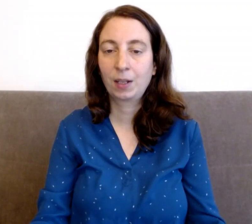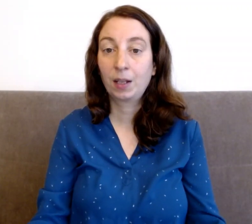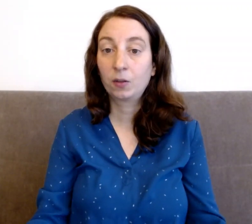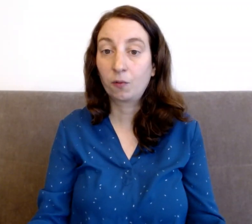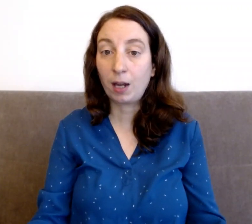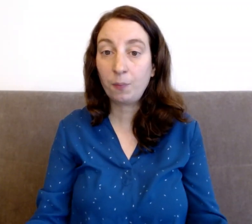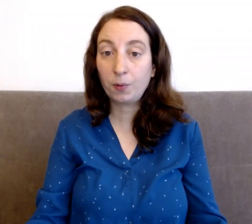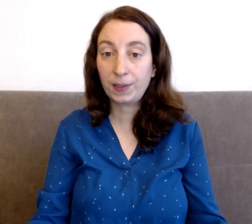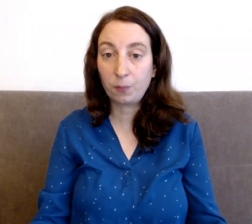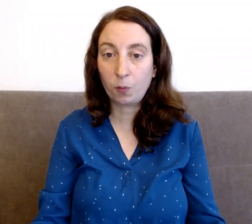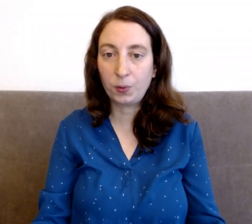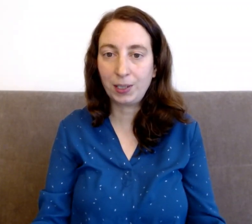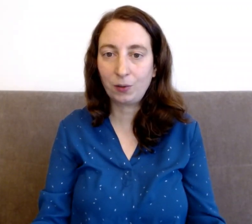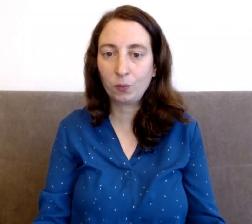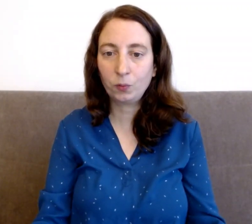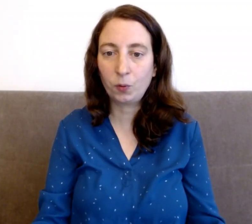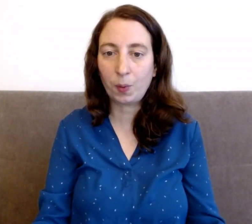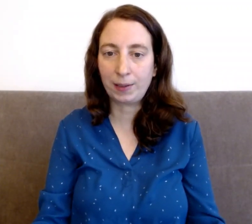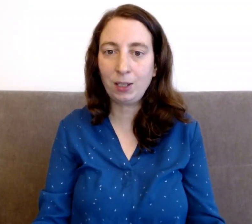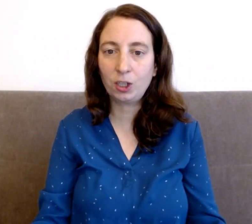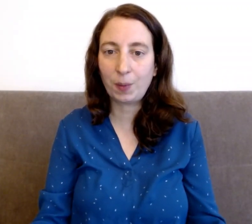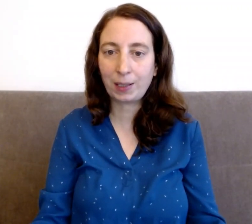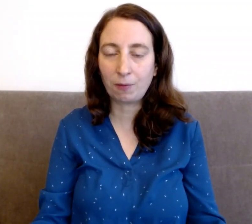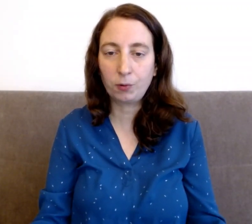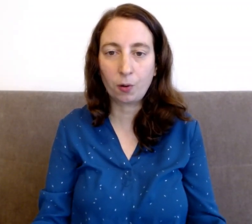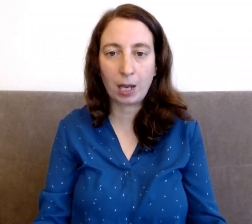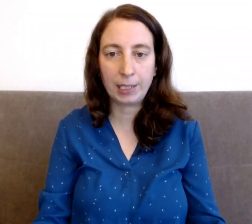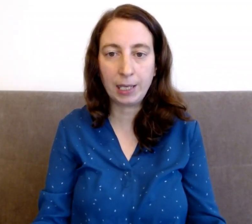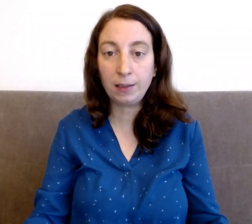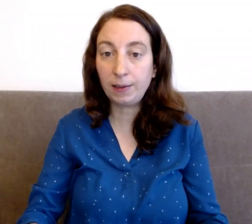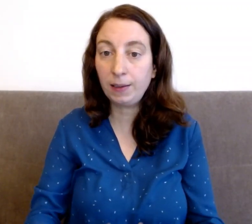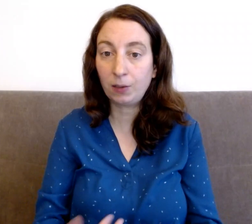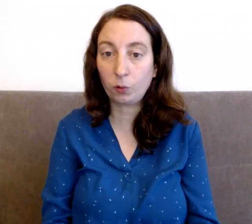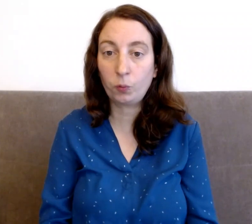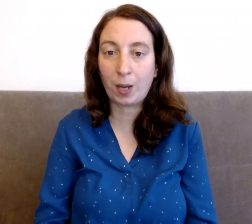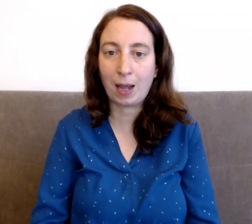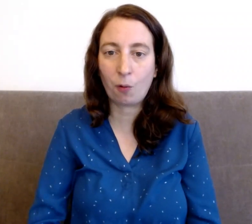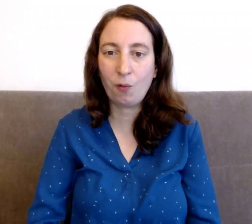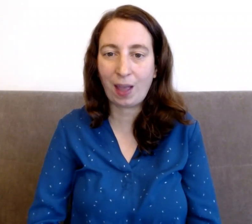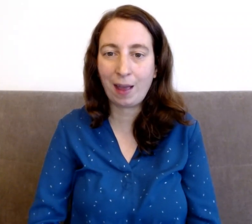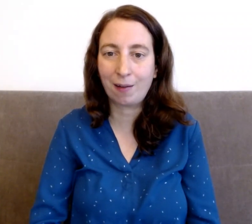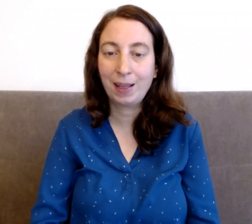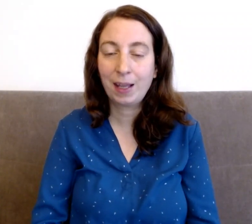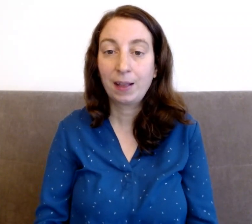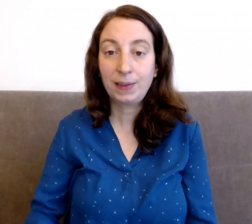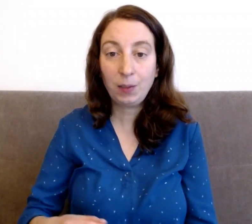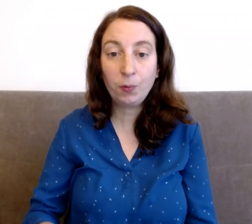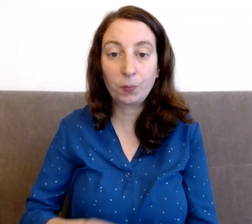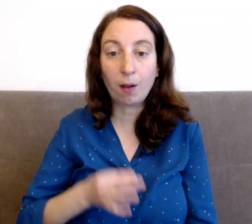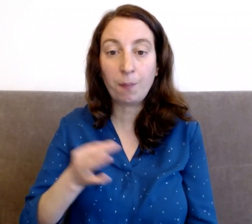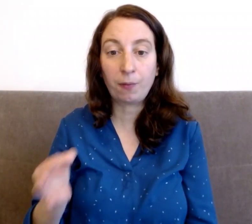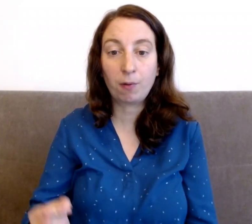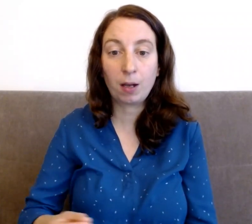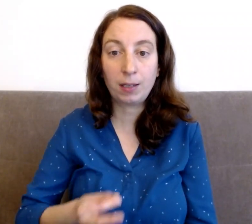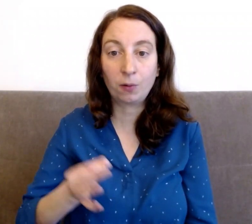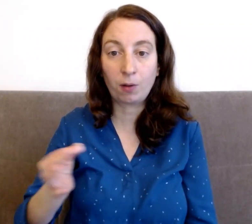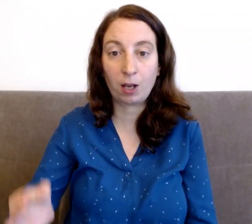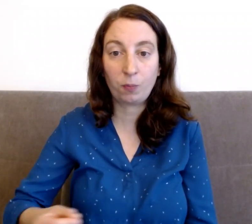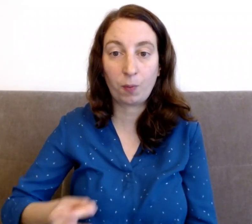Voilà pour cette proposition de pratique.'espère qu'elle vous aura aidé. N'hésitez surtout pas à la refaire si besoin. Parfois les ancrages peuvent se